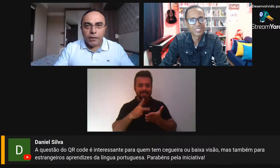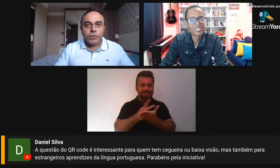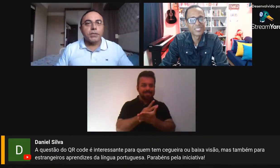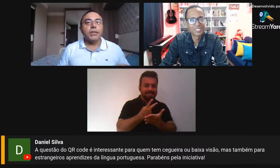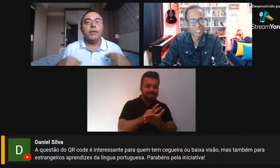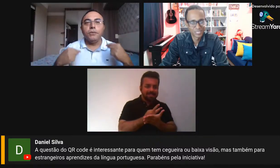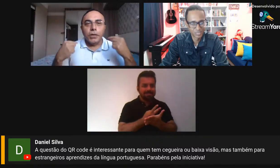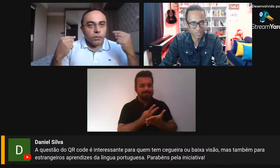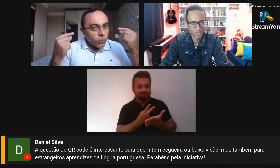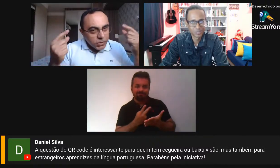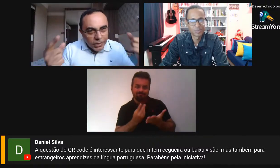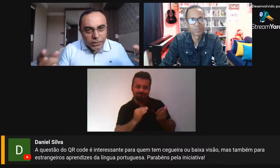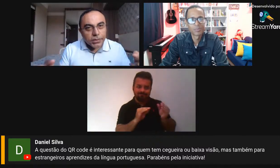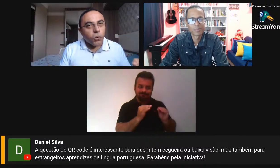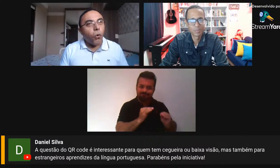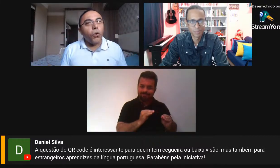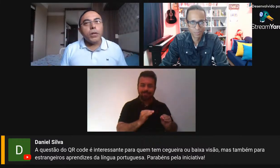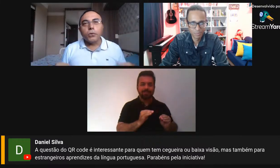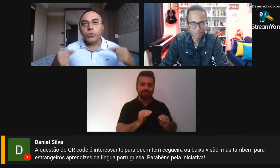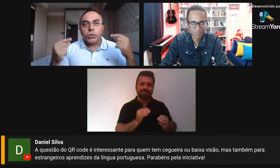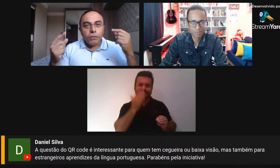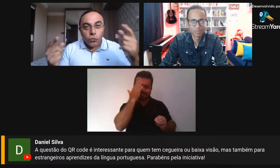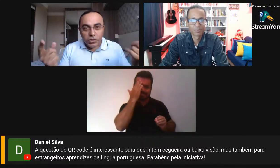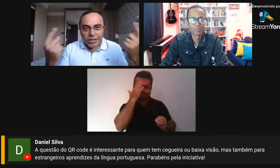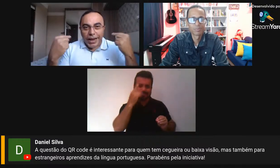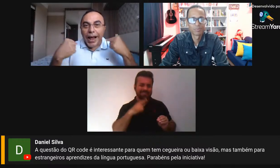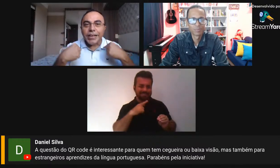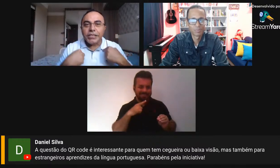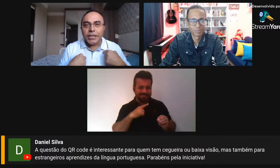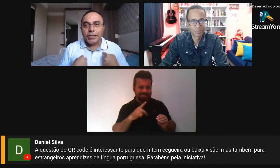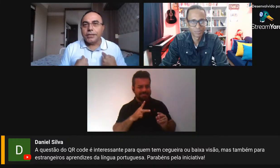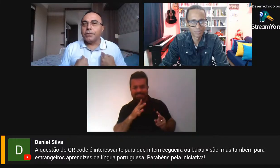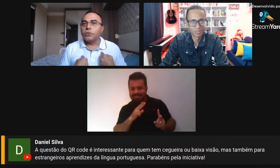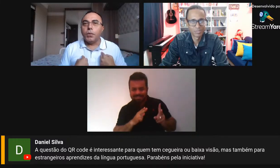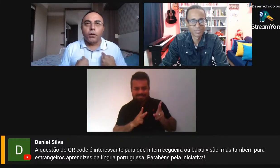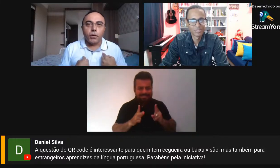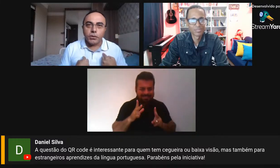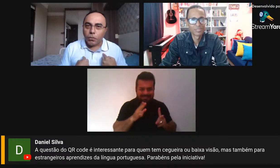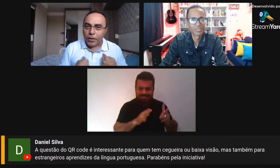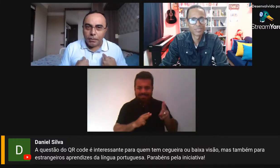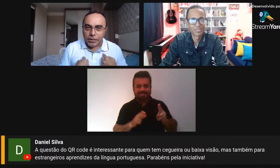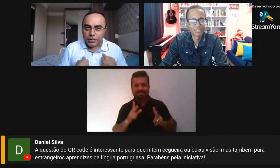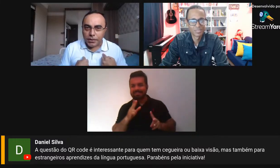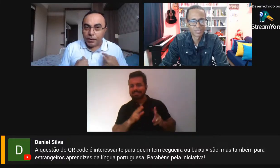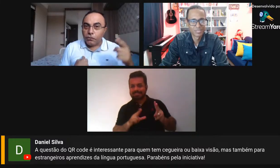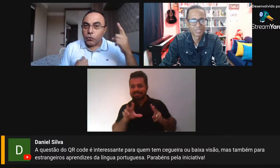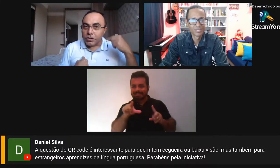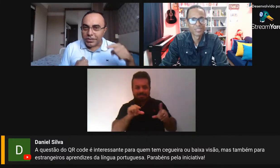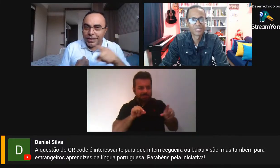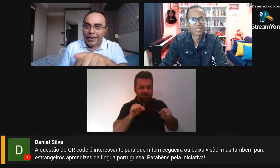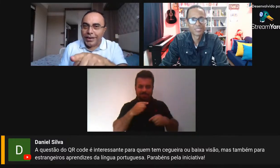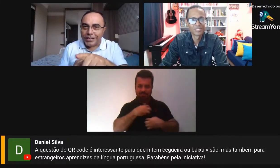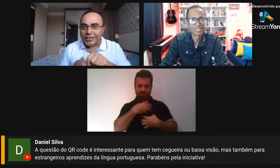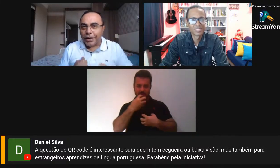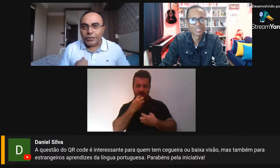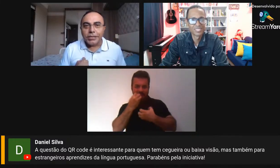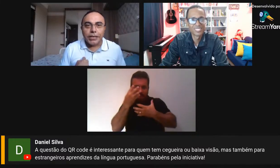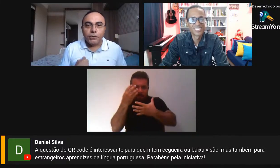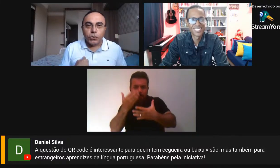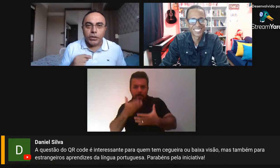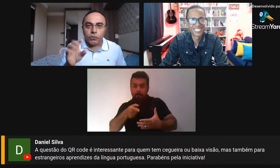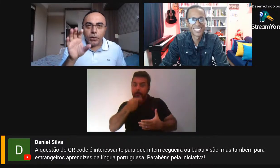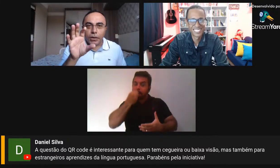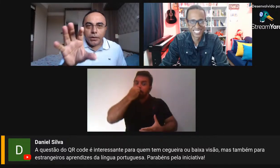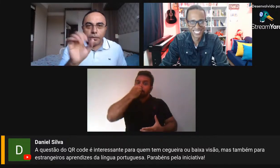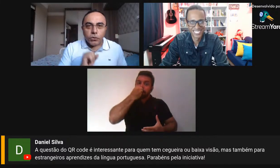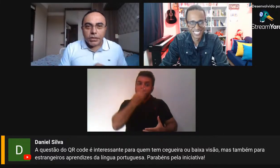toda uma revisão, você escolha os que você acha que são os melhores poemas. Você, Reginaldo, está